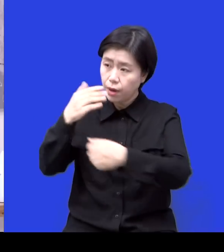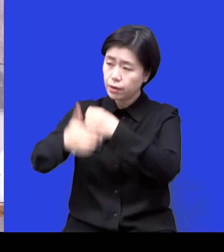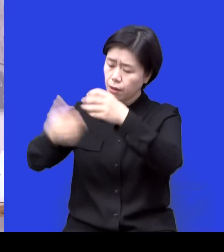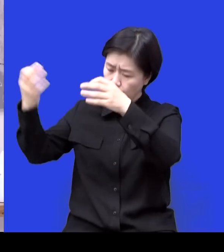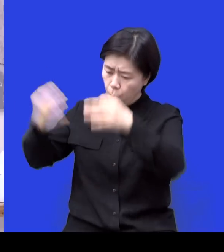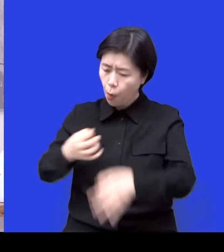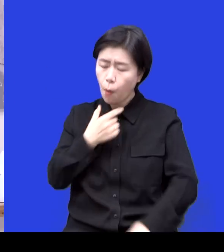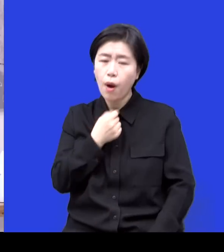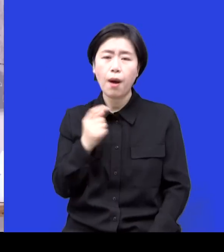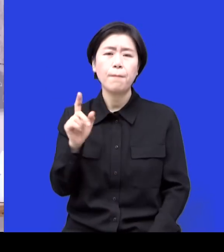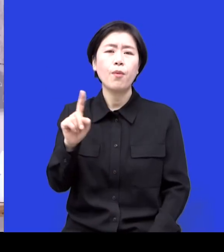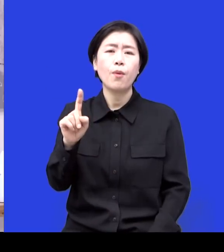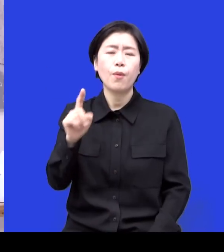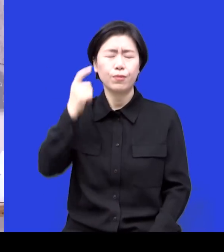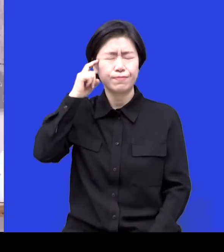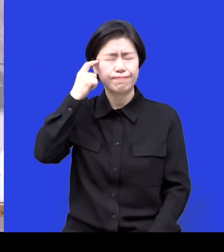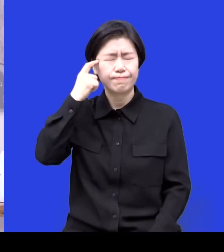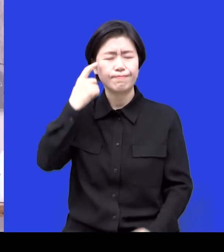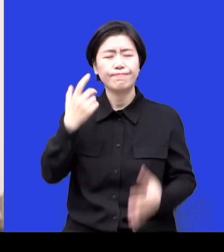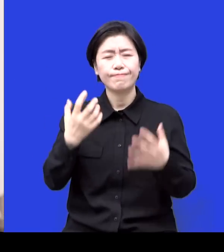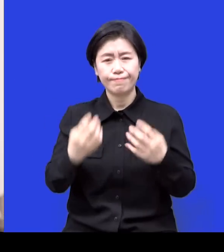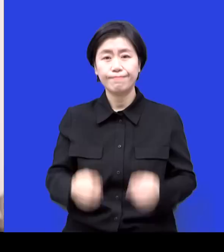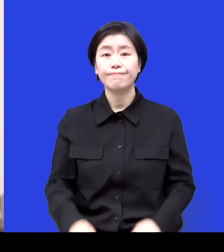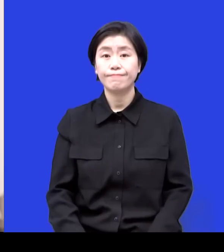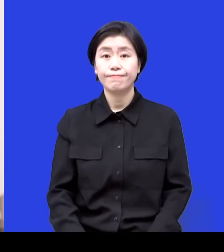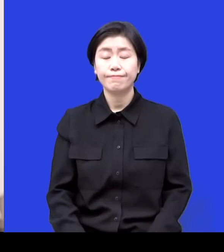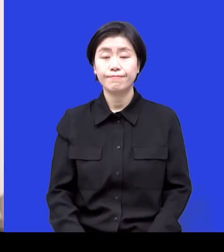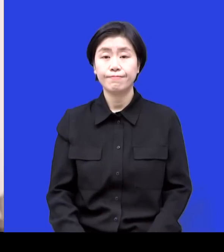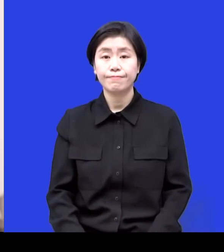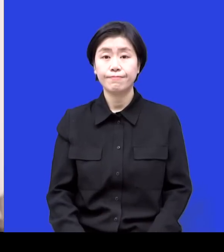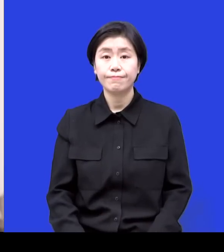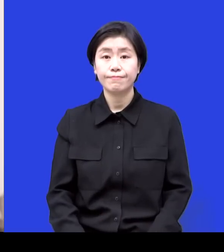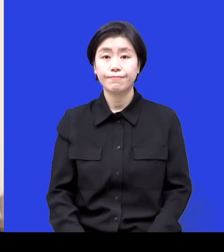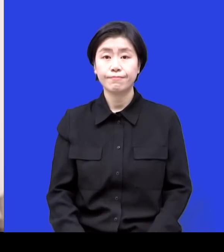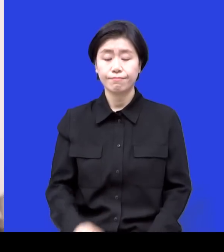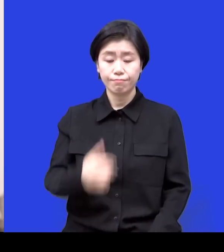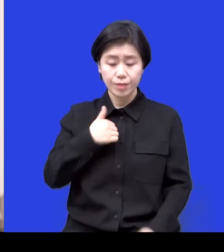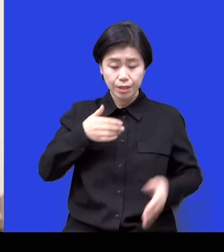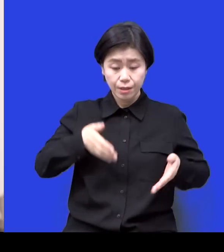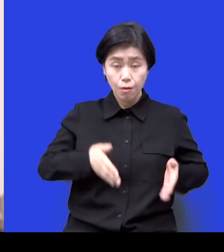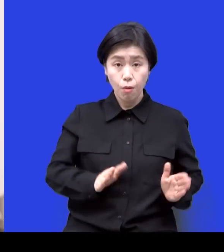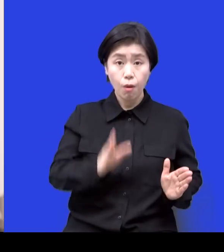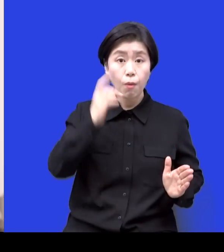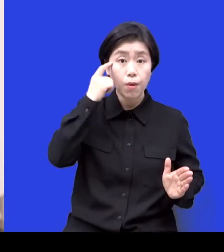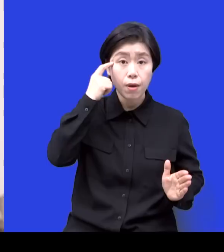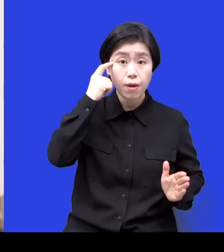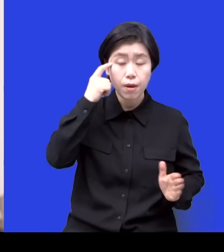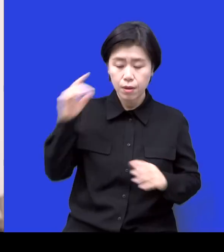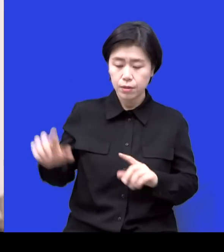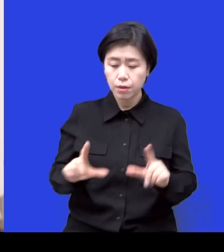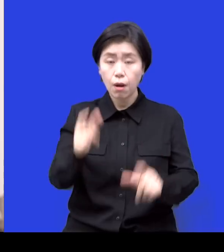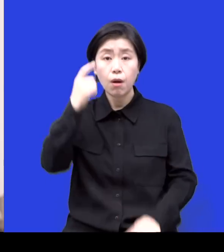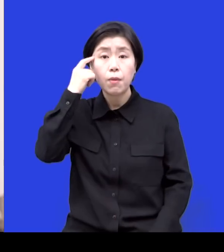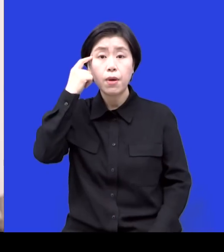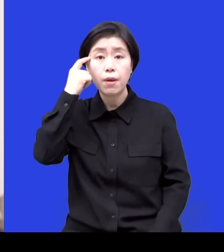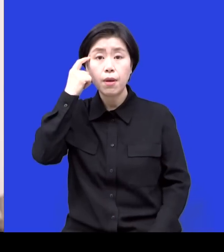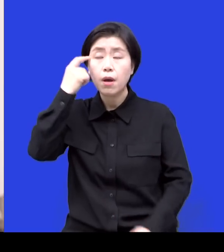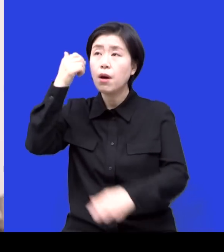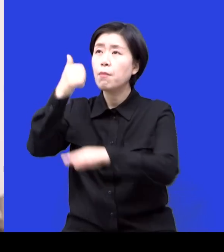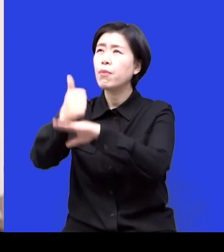하게 됐고 네 왜 왜 태어나서 왜 살고 또 어디로 가는지에 대한 가장 근본적인